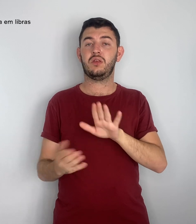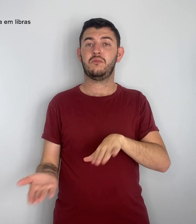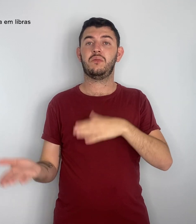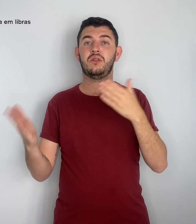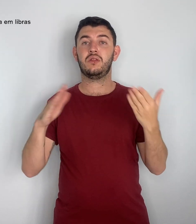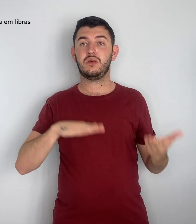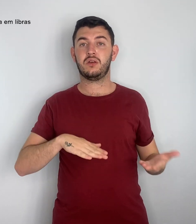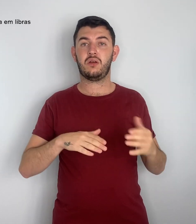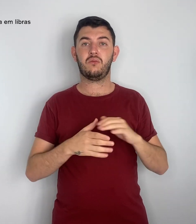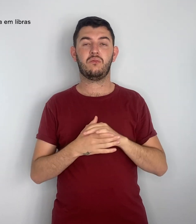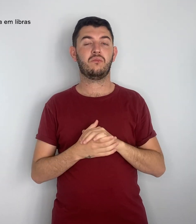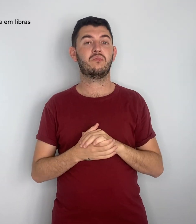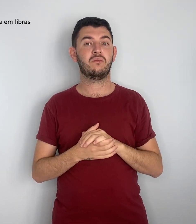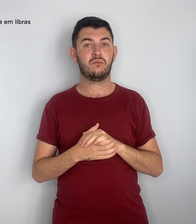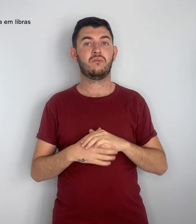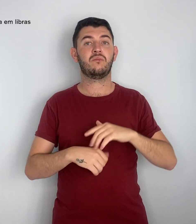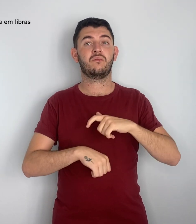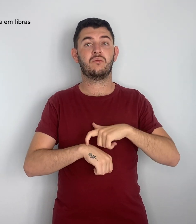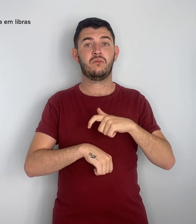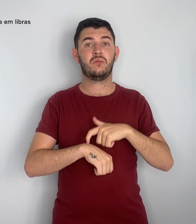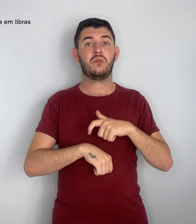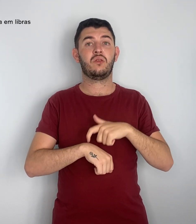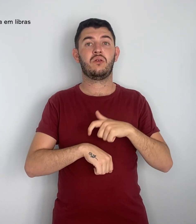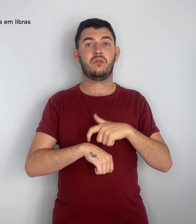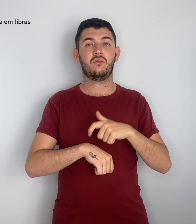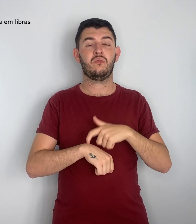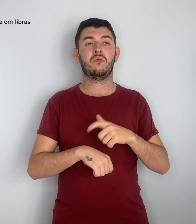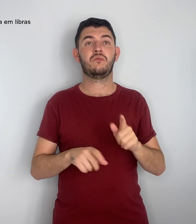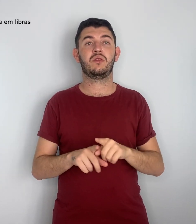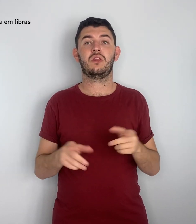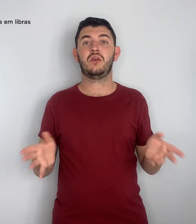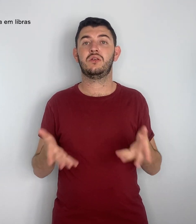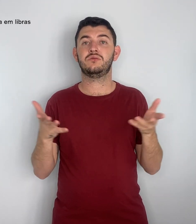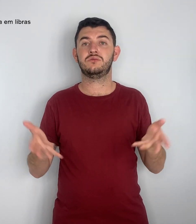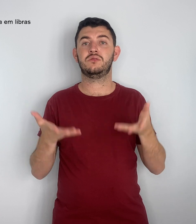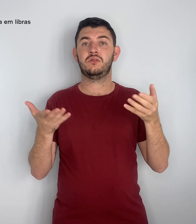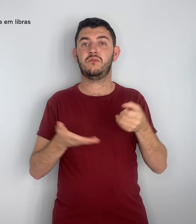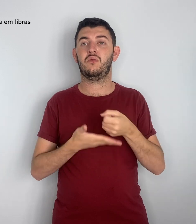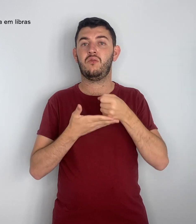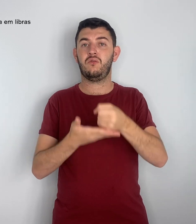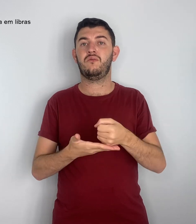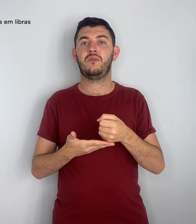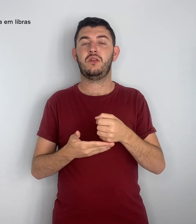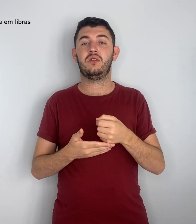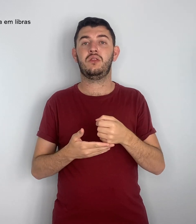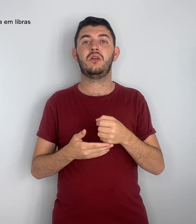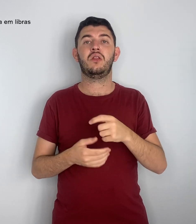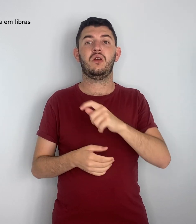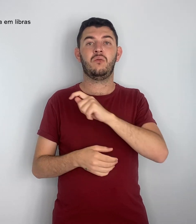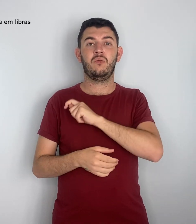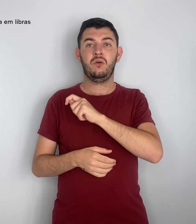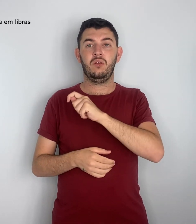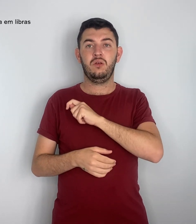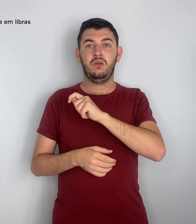Nesses momentos, estímulos são oferecidos aos estudantes e eles respondem